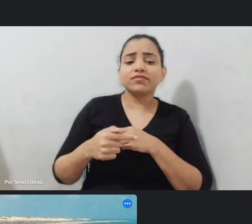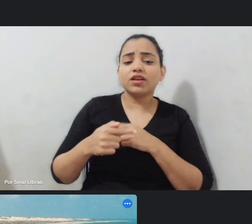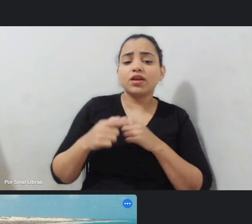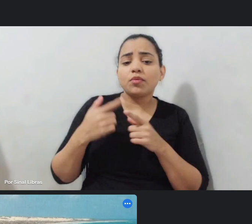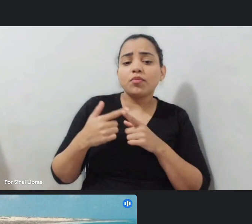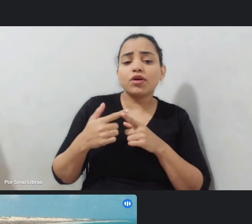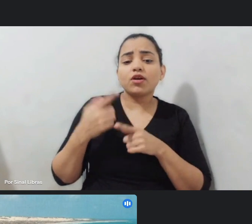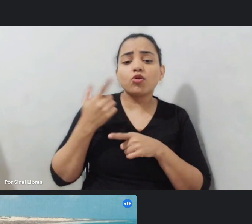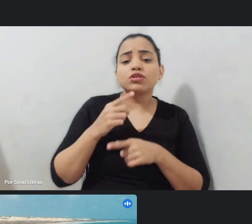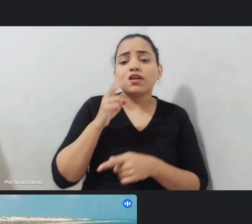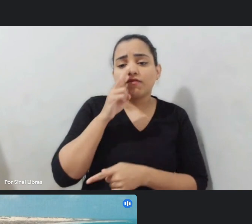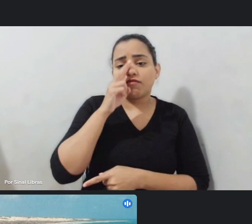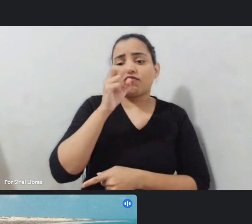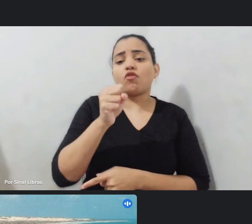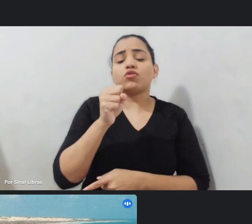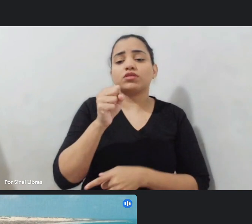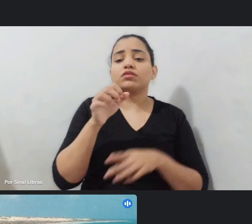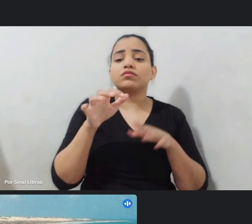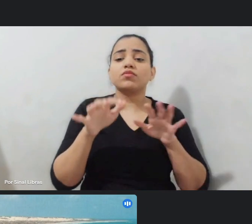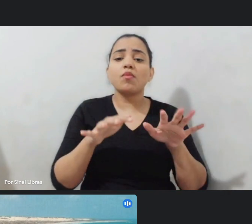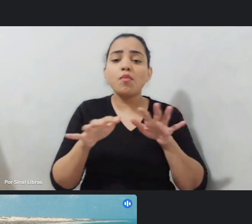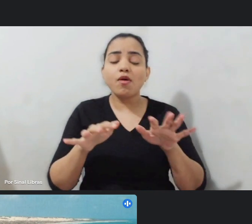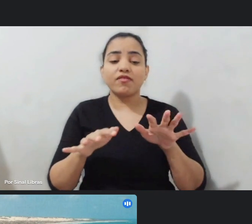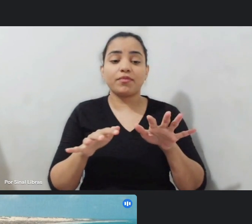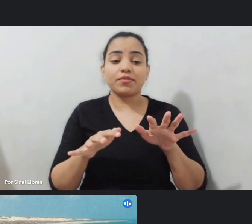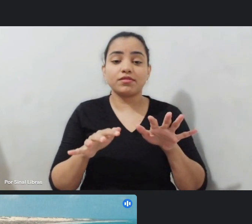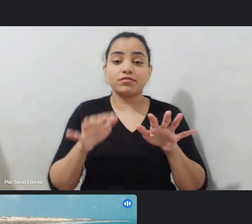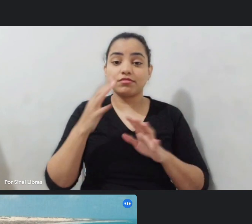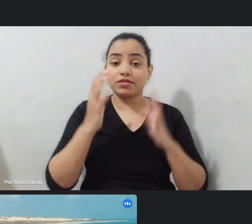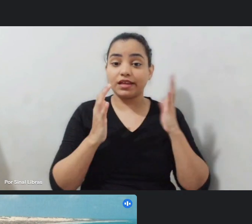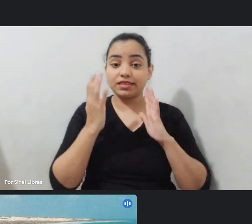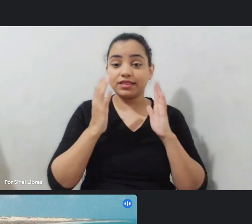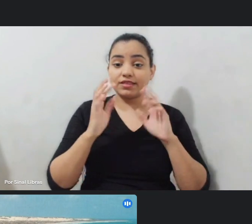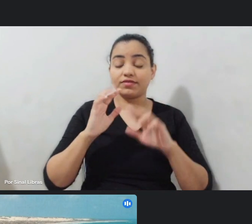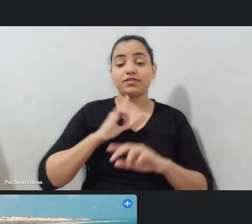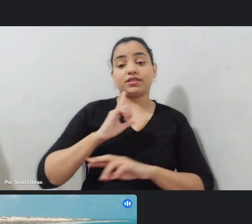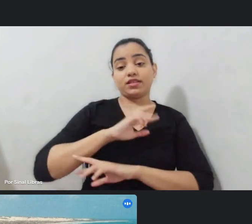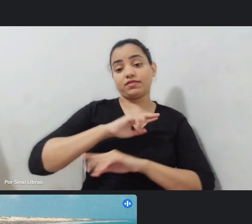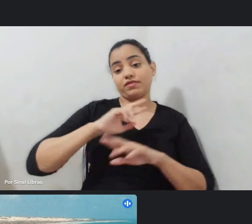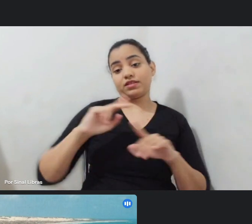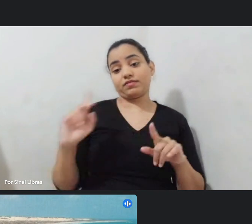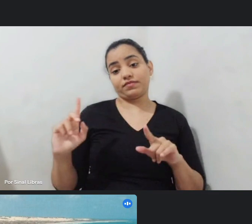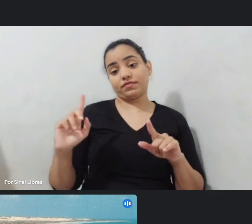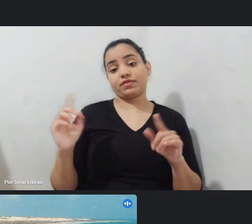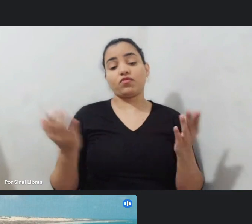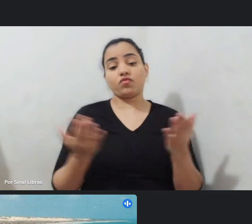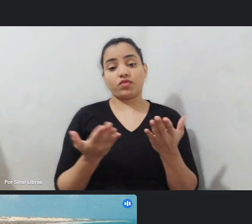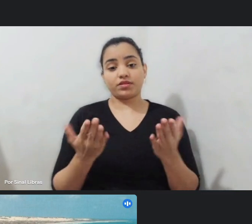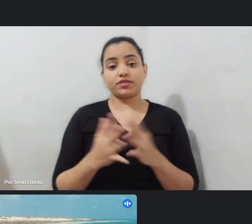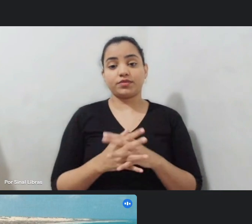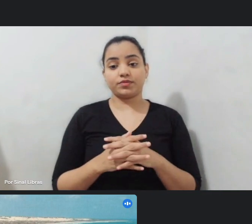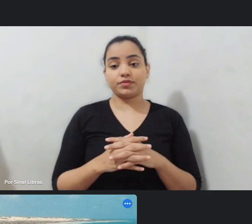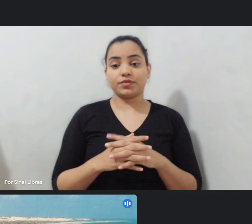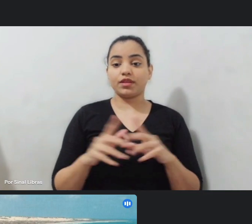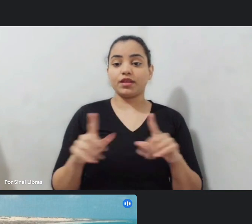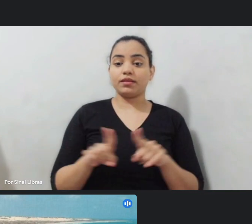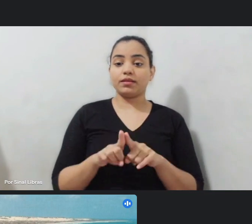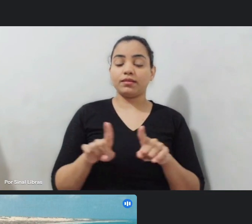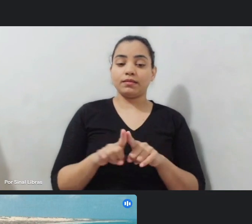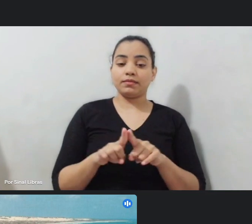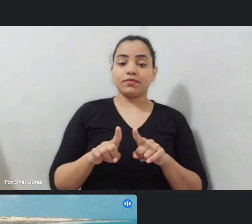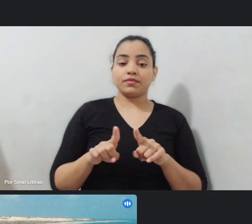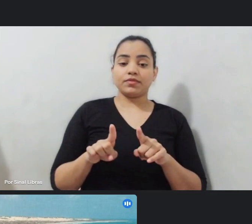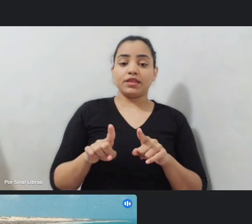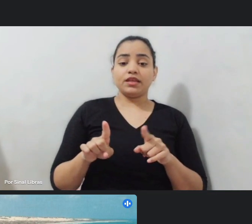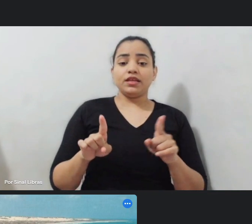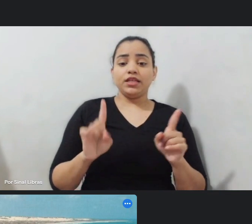o movimento do carnaval com toda essa diversidade que é o carnaval hoje né com todas as contradições a gente tem uma